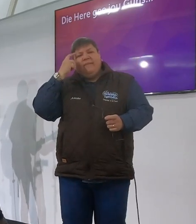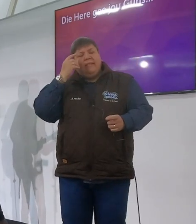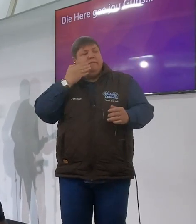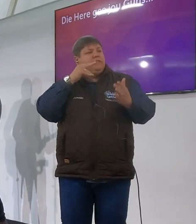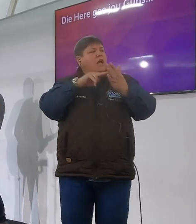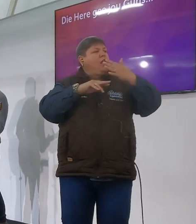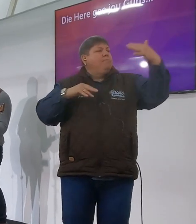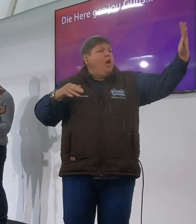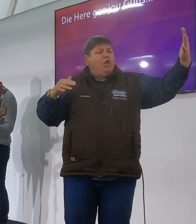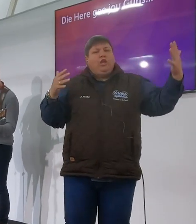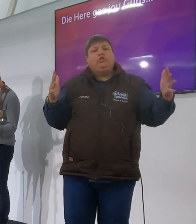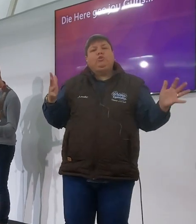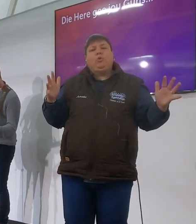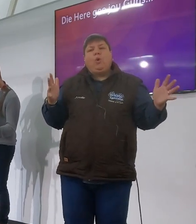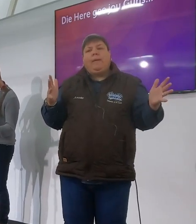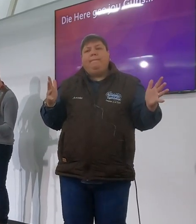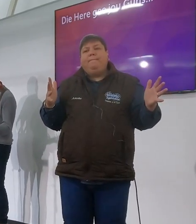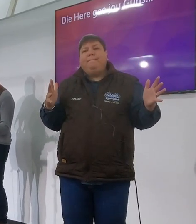buiten in die storm bie